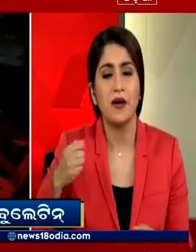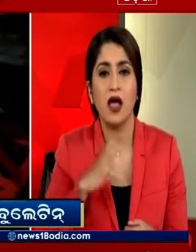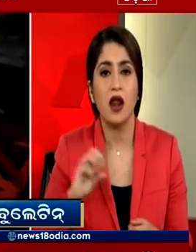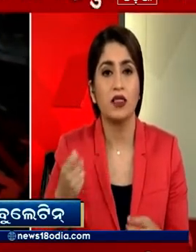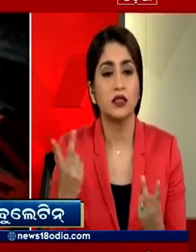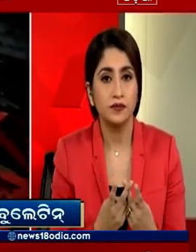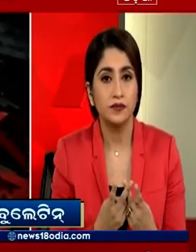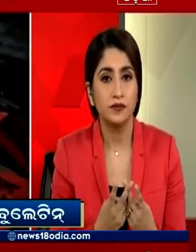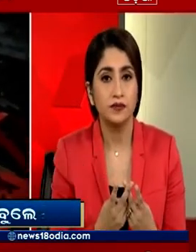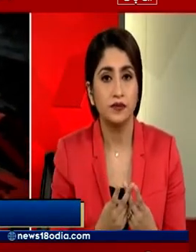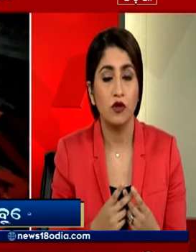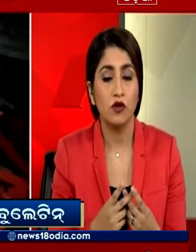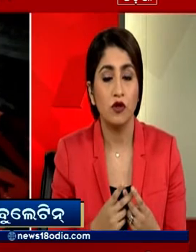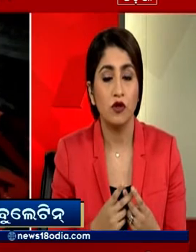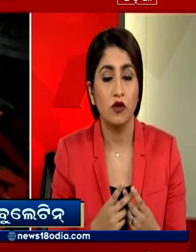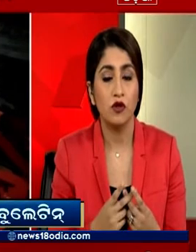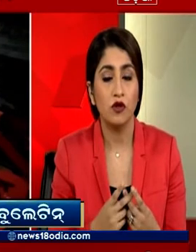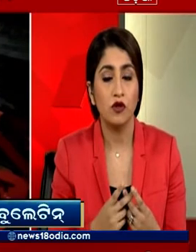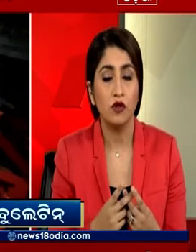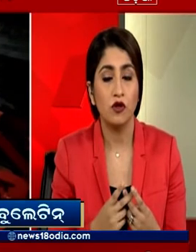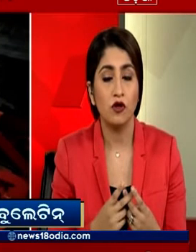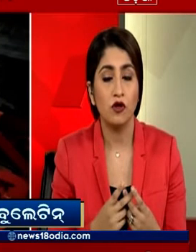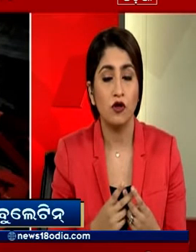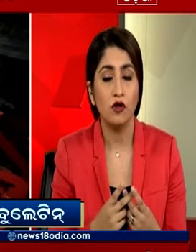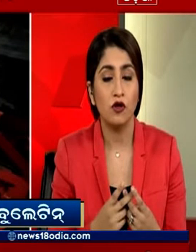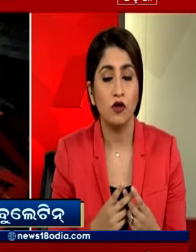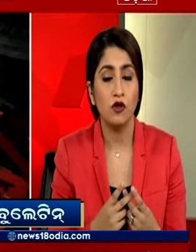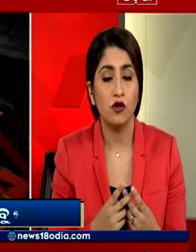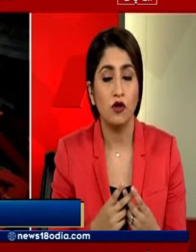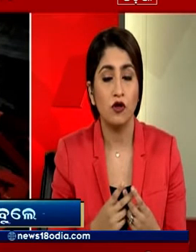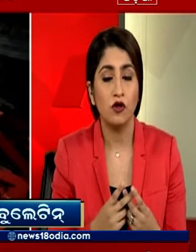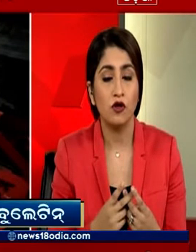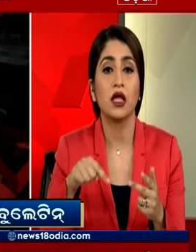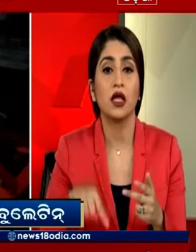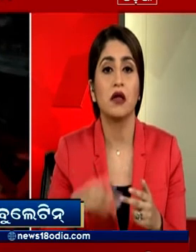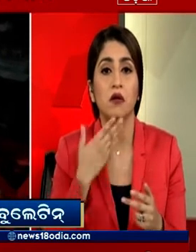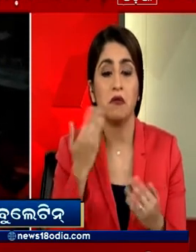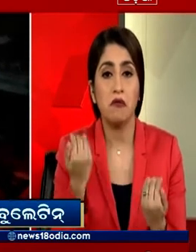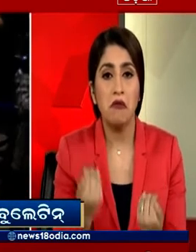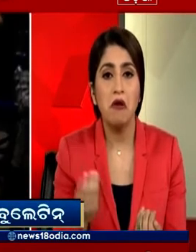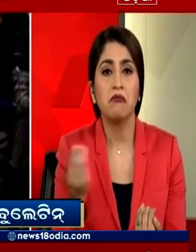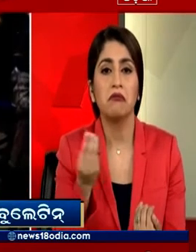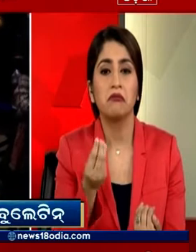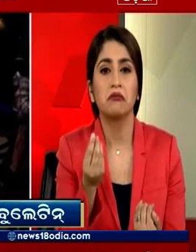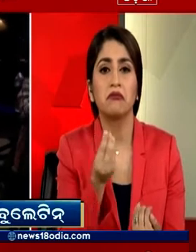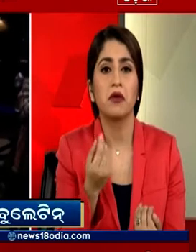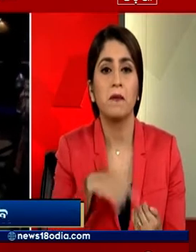उसकी पिटाई भी उसकी पिटाई जा रहा है जहां मामूली वबात के बाद मारपीट शुरू हुई